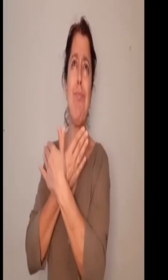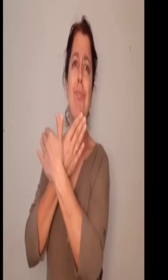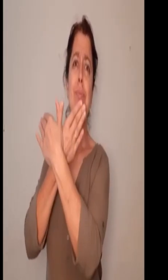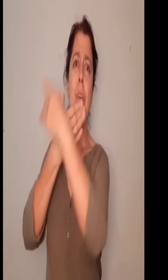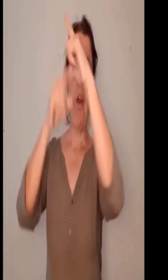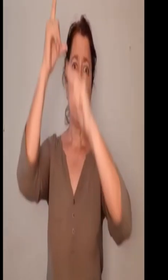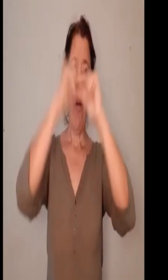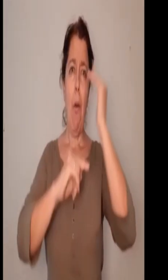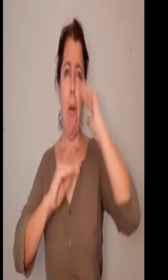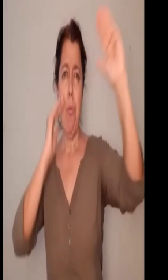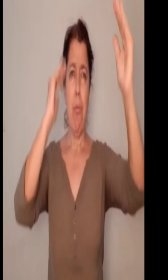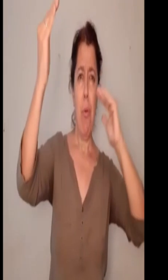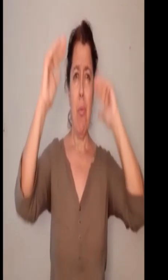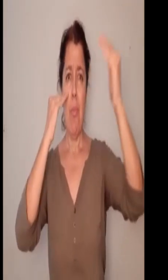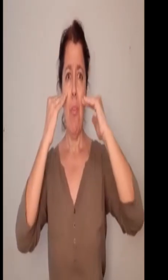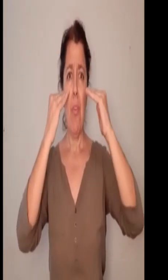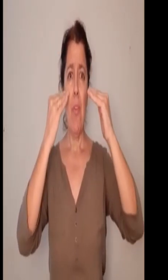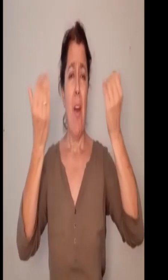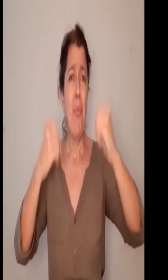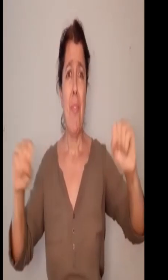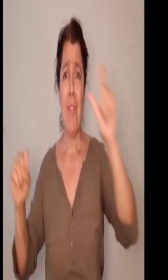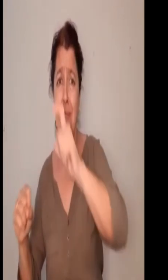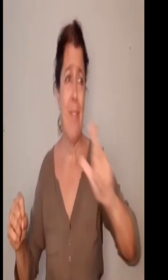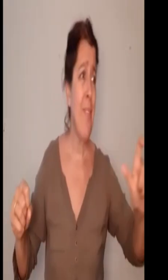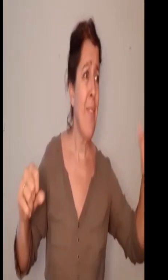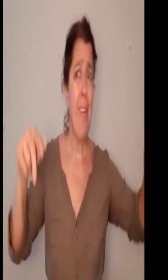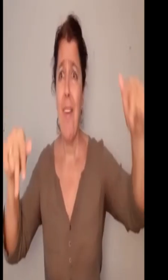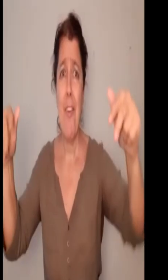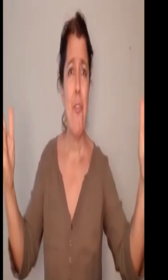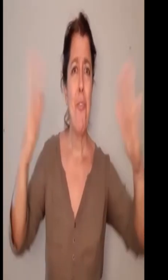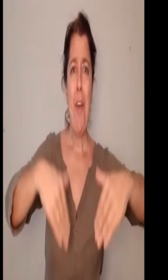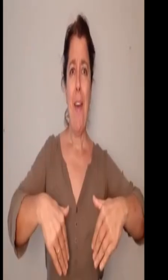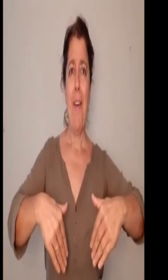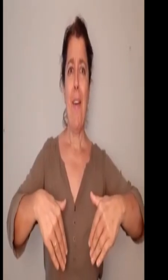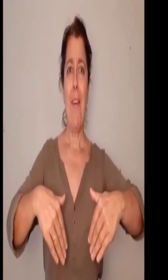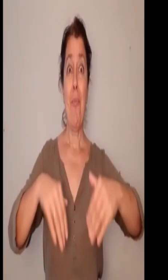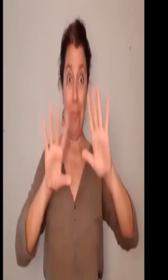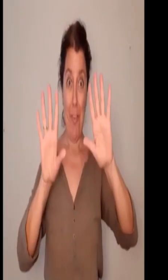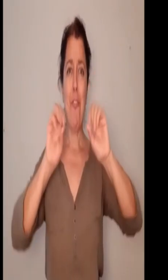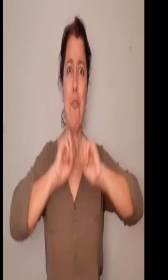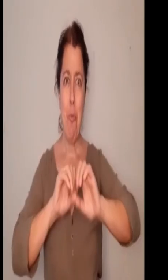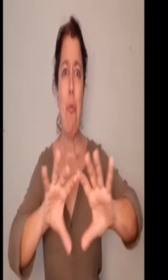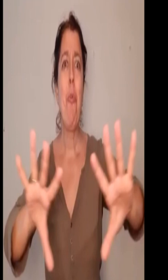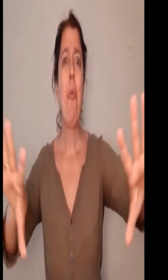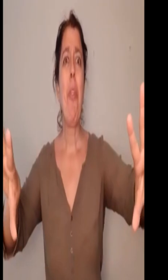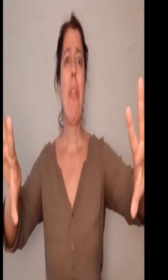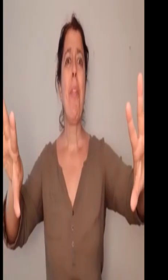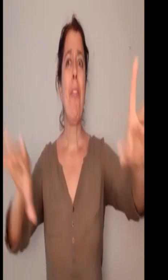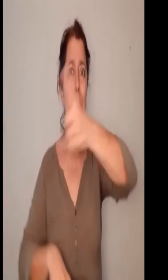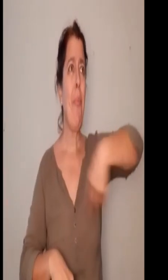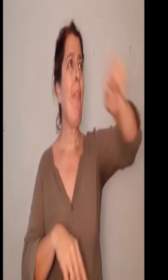y nos guiará Frágil, pequeña, no importa ya Unida se